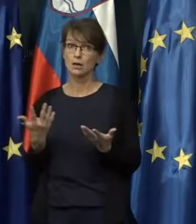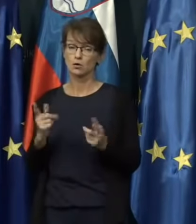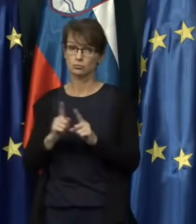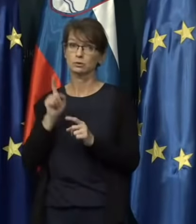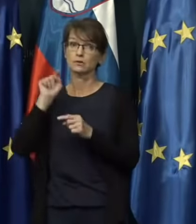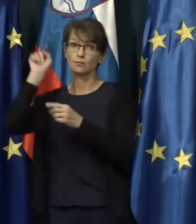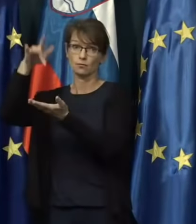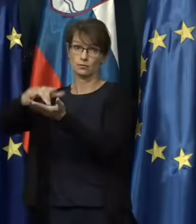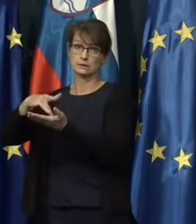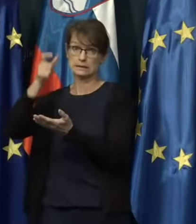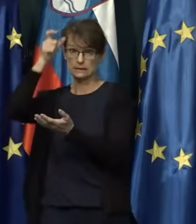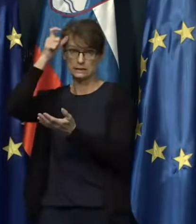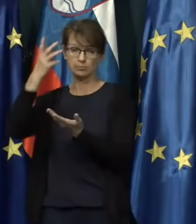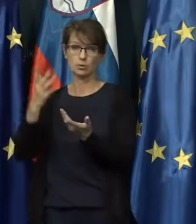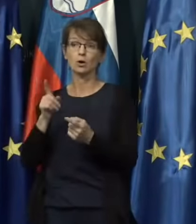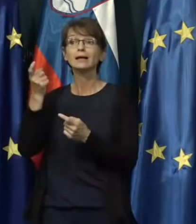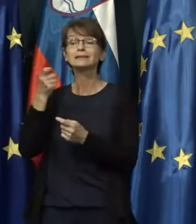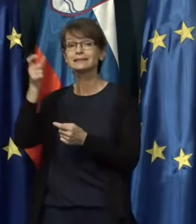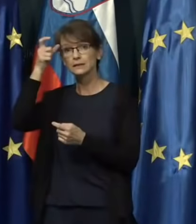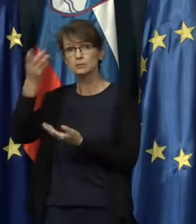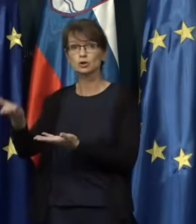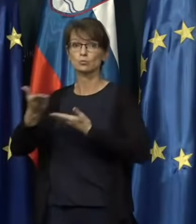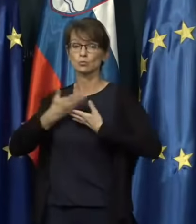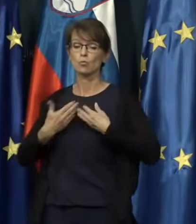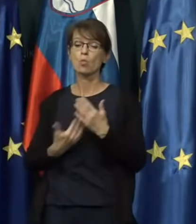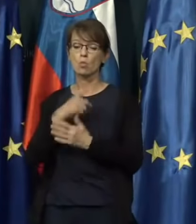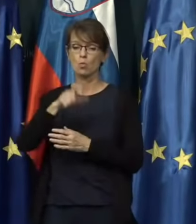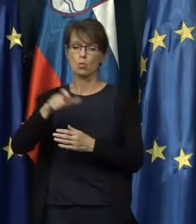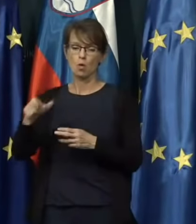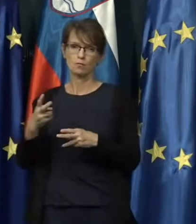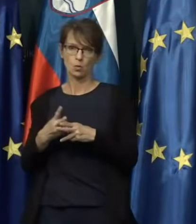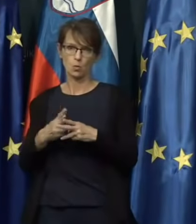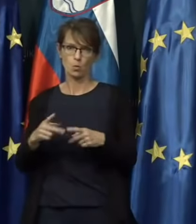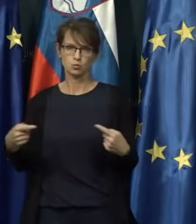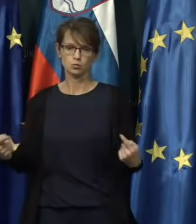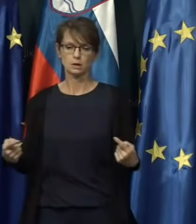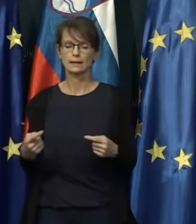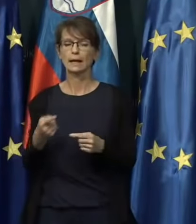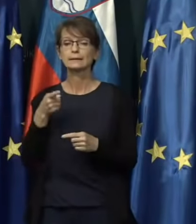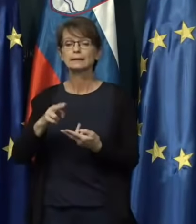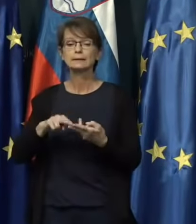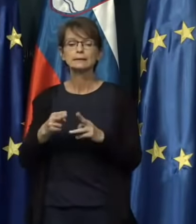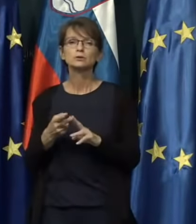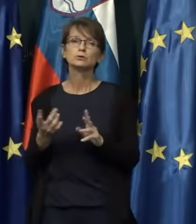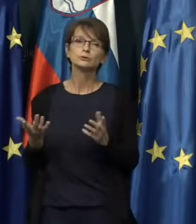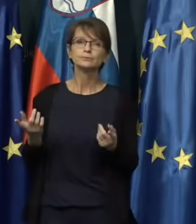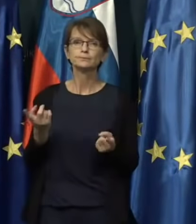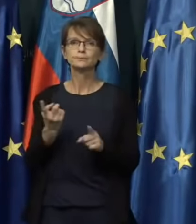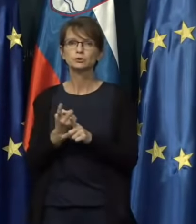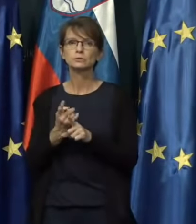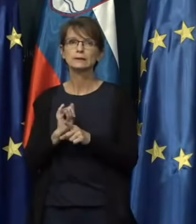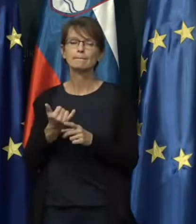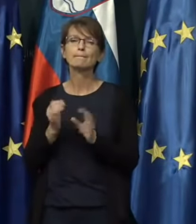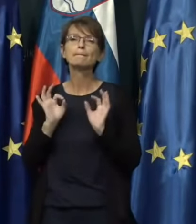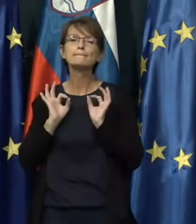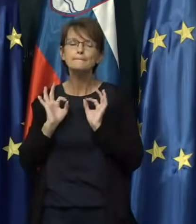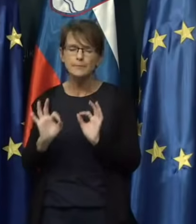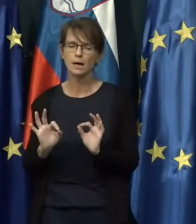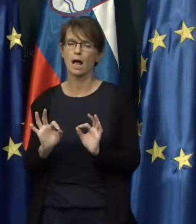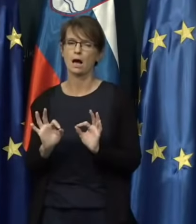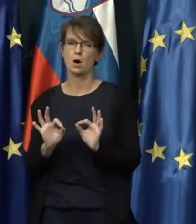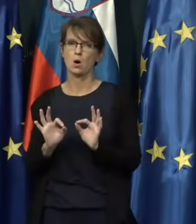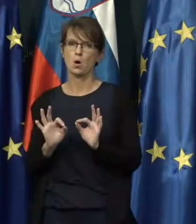iz teh držav smo dobili nove okužene in sveda na nek način, mislim, da je prav, da sveda